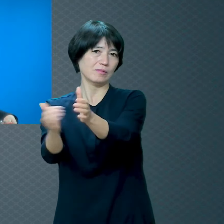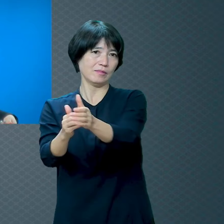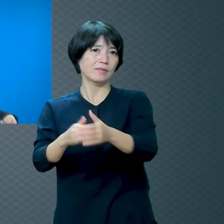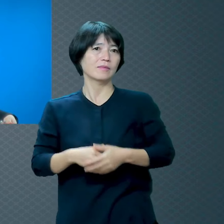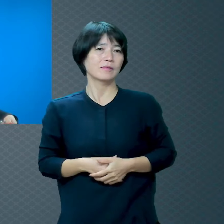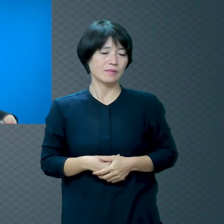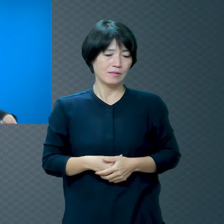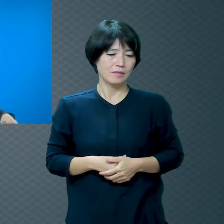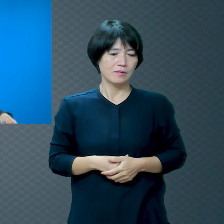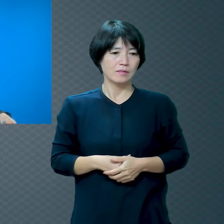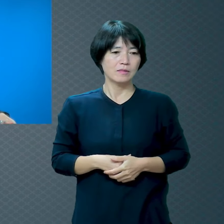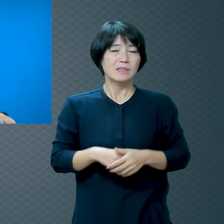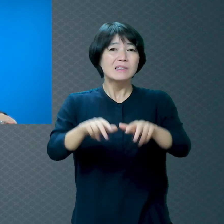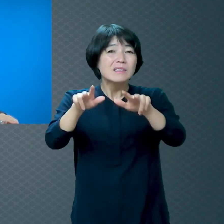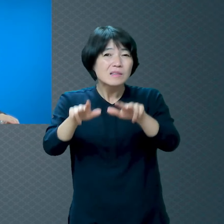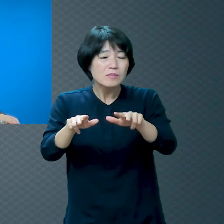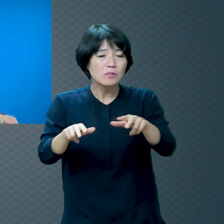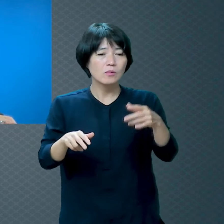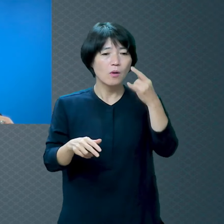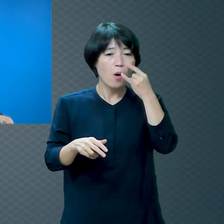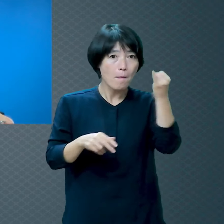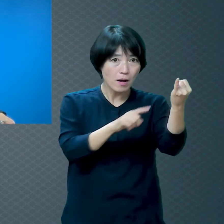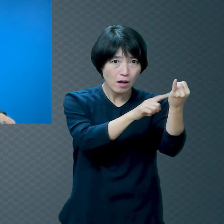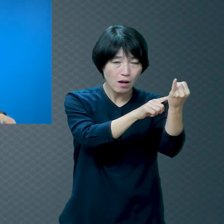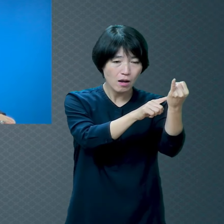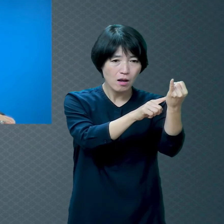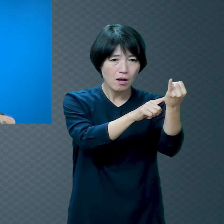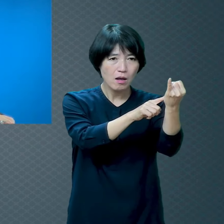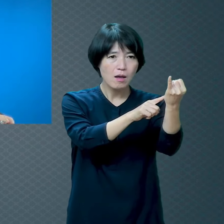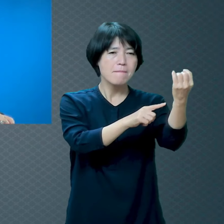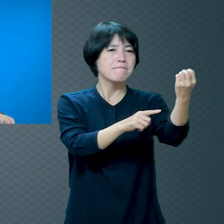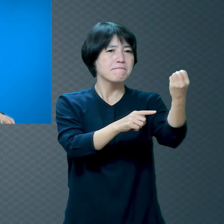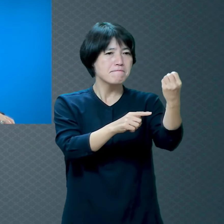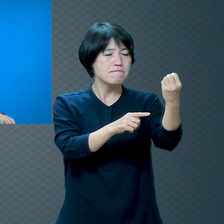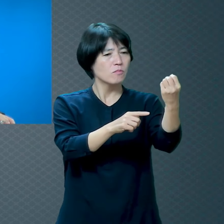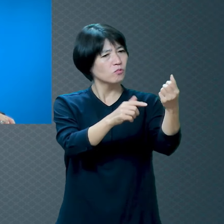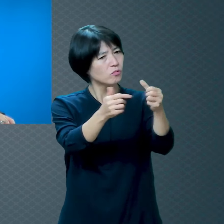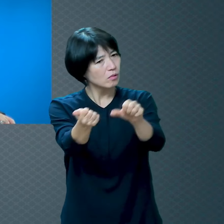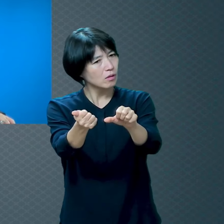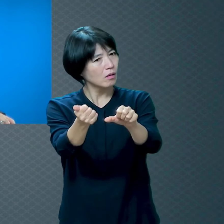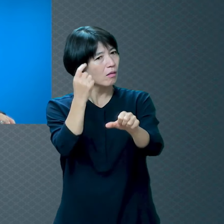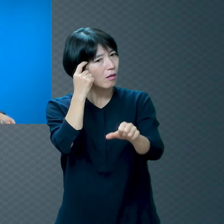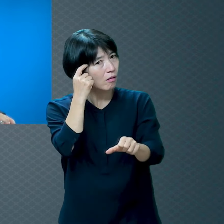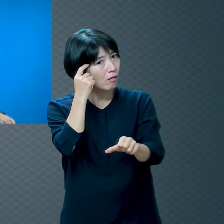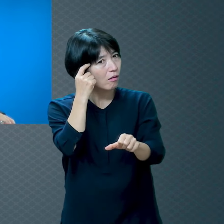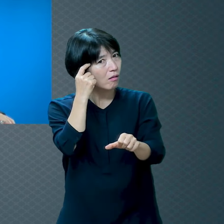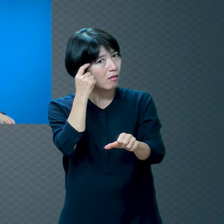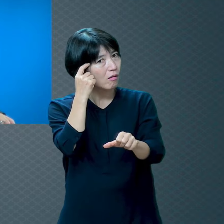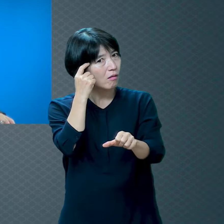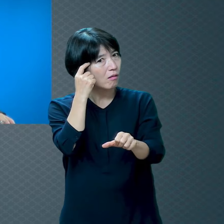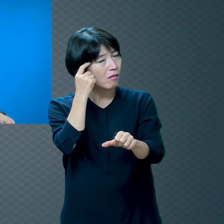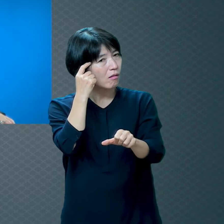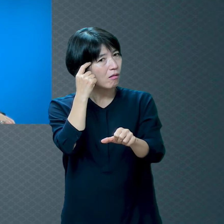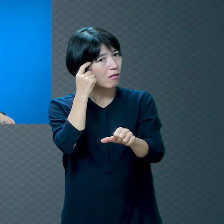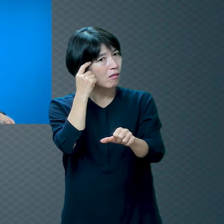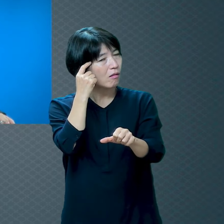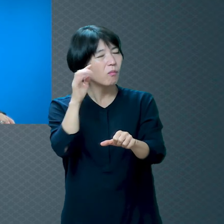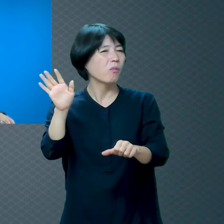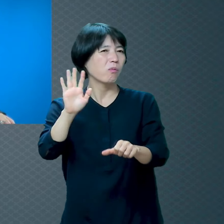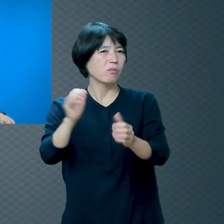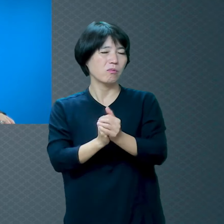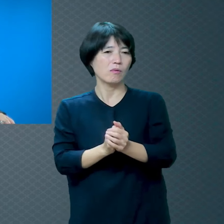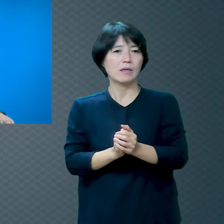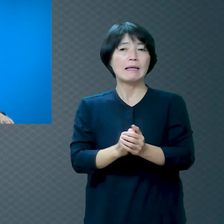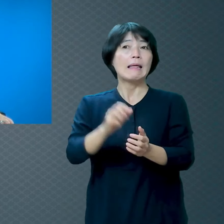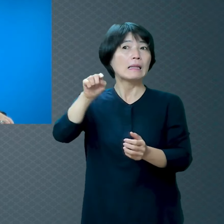저는 지금도 어머님이 죽었다는 생각이 아니고요 다시 만날 뿐이에요